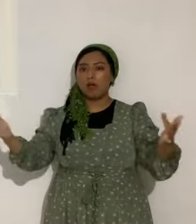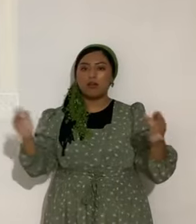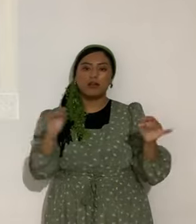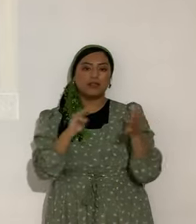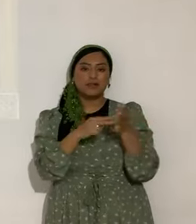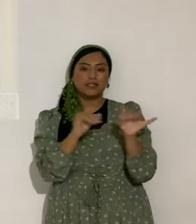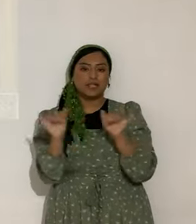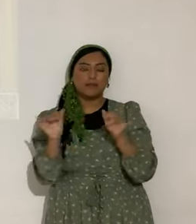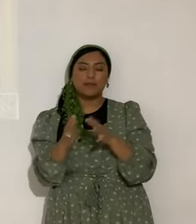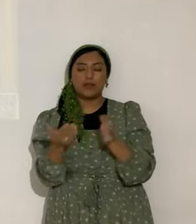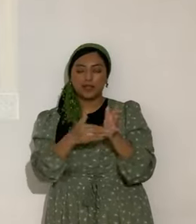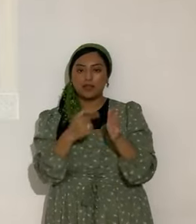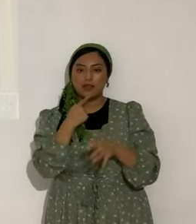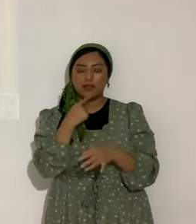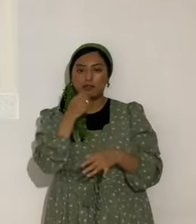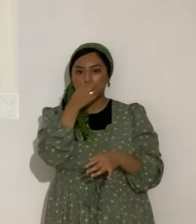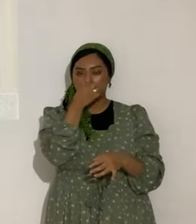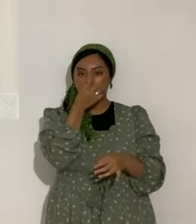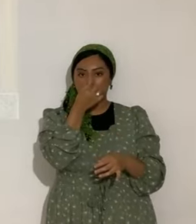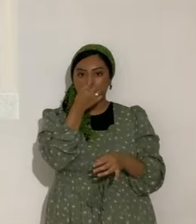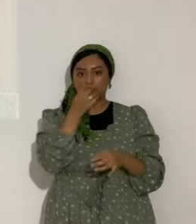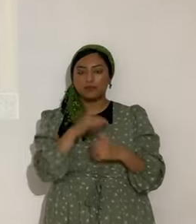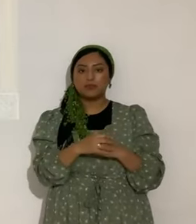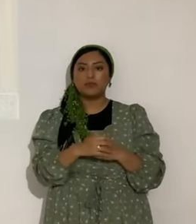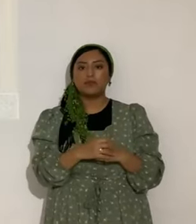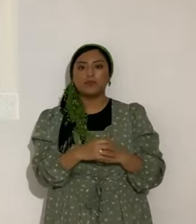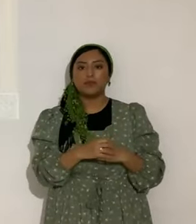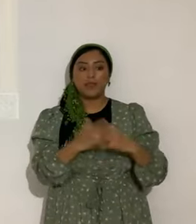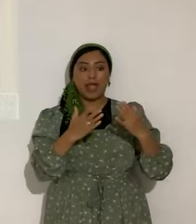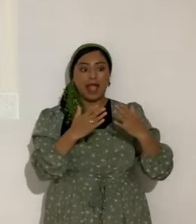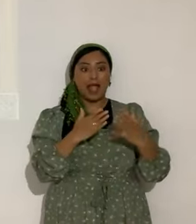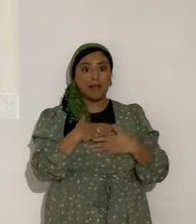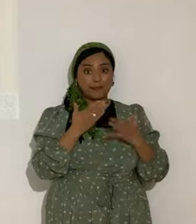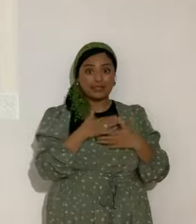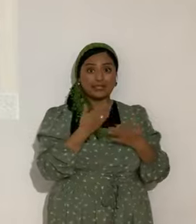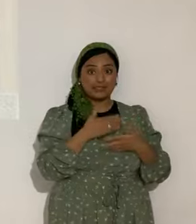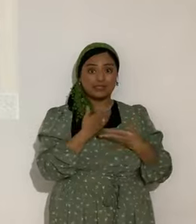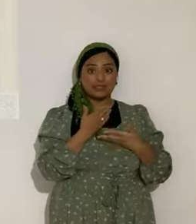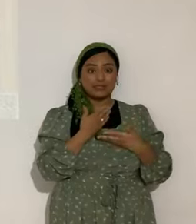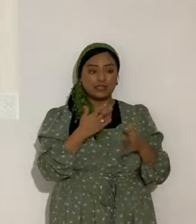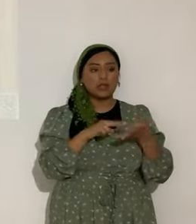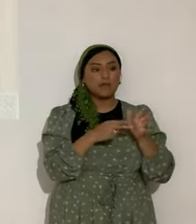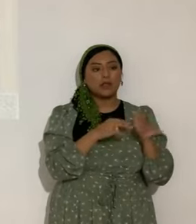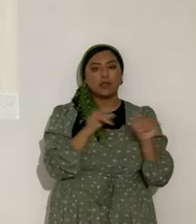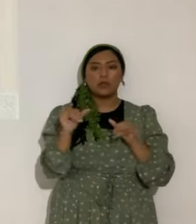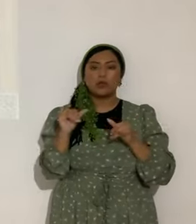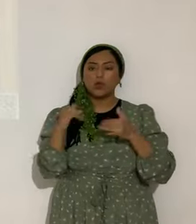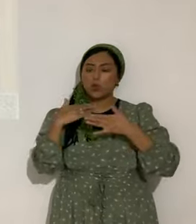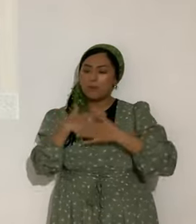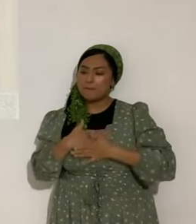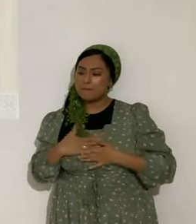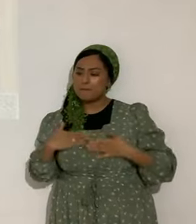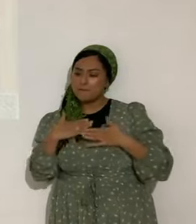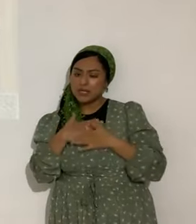Voy a volver a repetir. Significa, o sea, lo que es ser feliz o feliz. Dichoso. Contento.